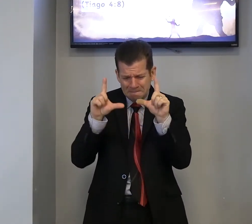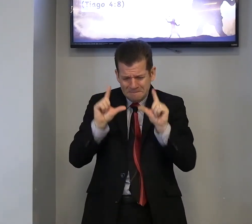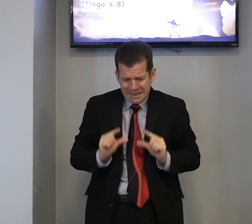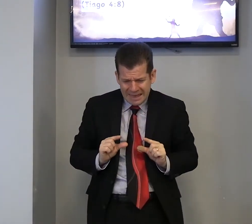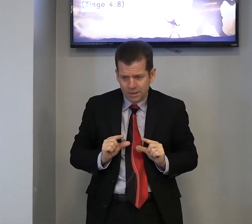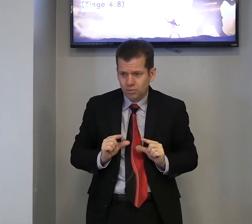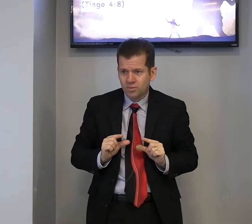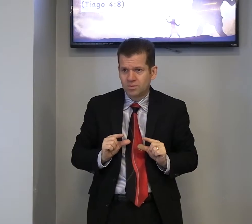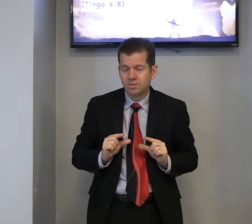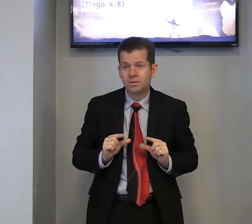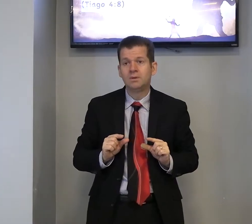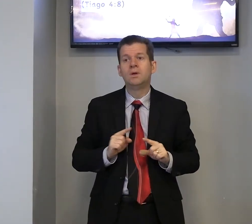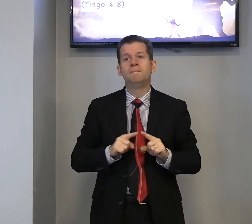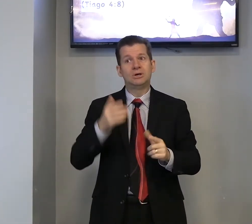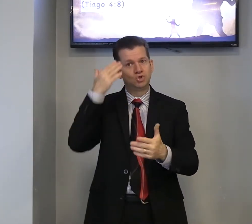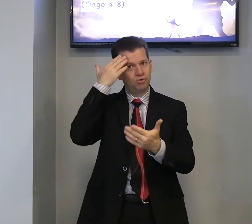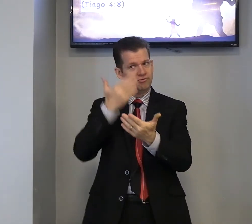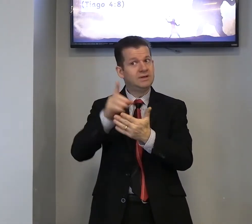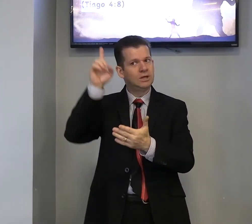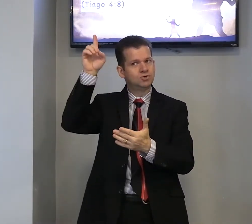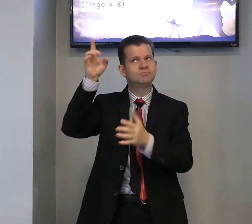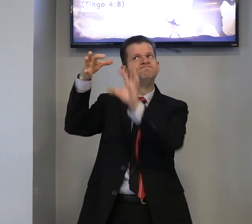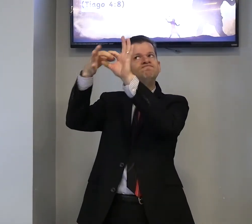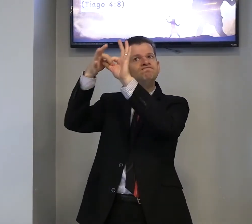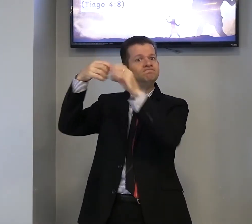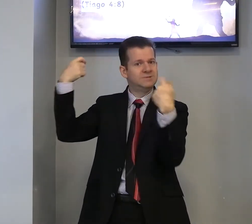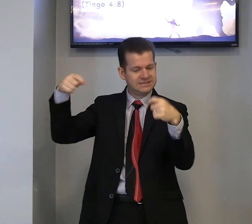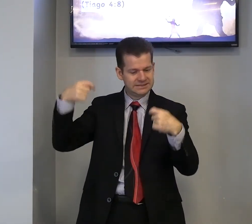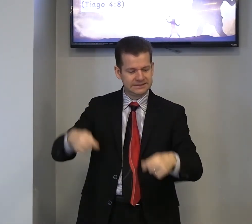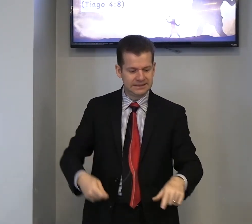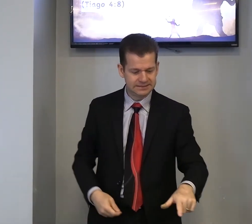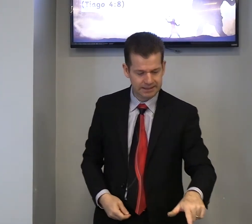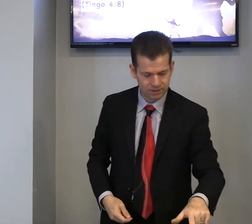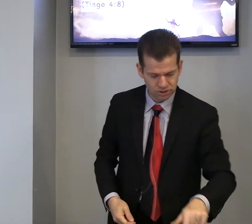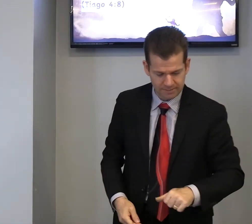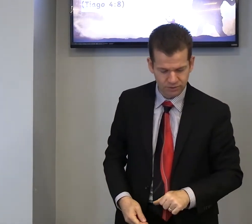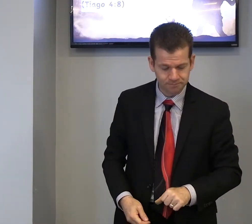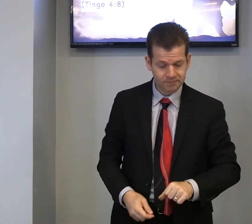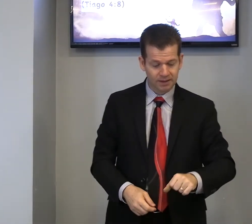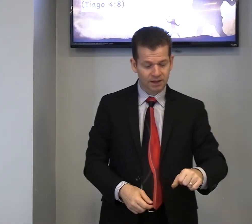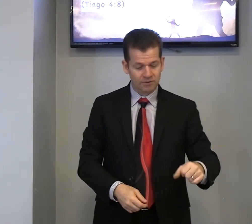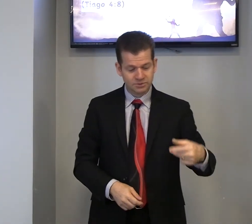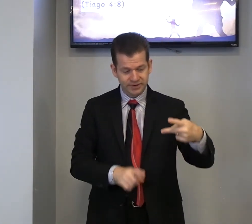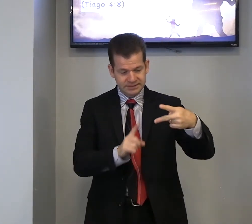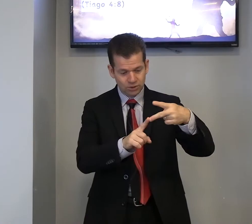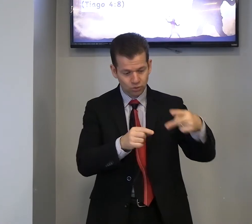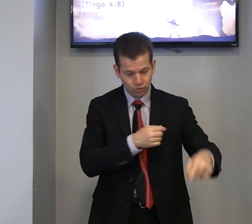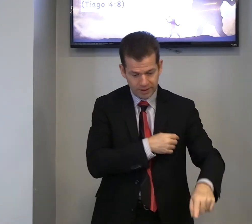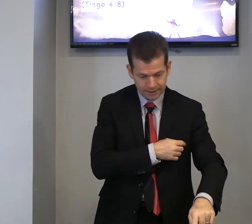pequeno, mas, confie em Deus, precisa ter, esse relacionamento, vamos ver, em segundo lugar,